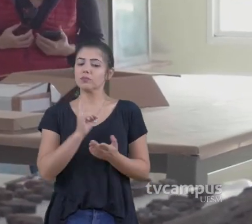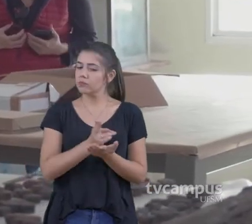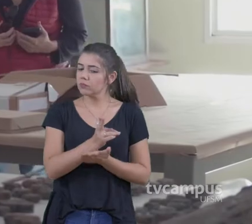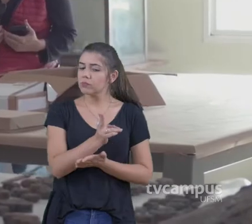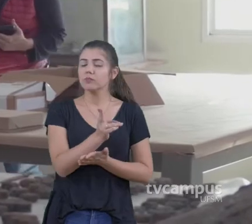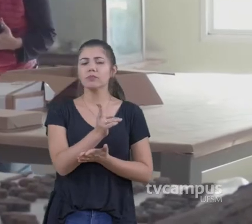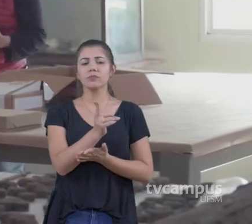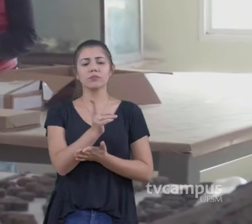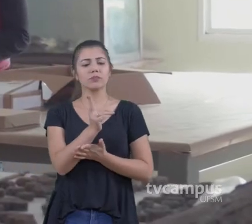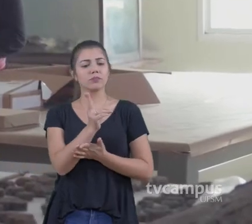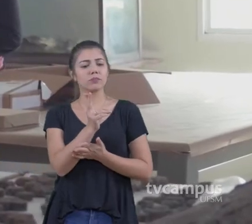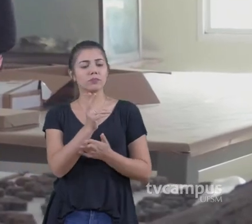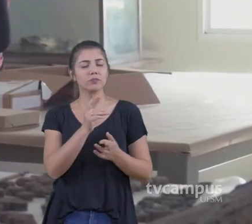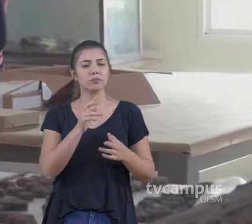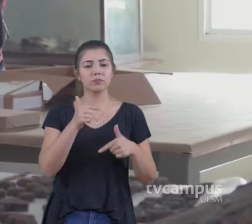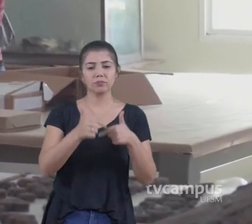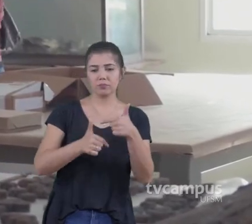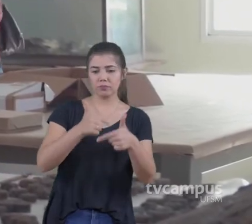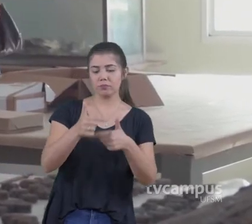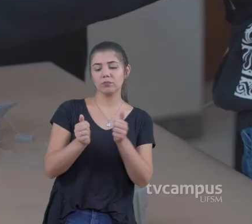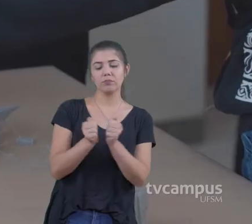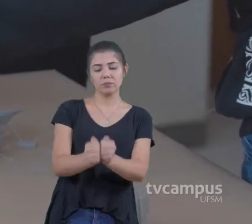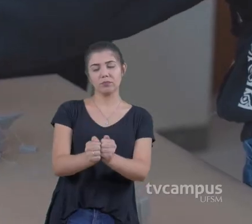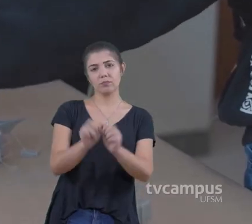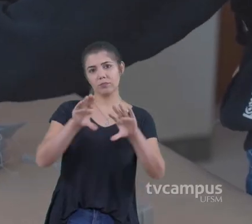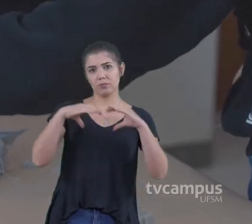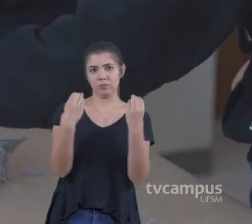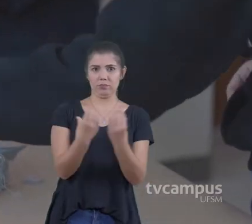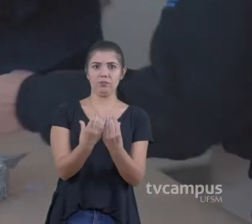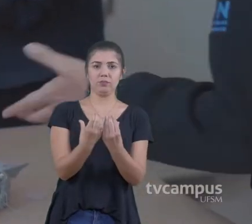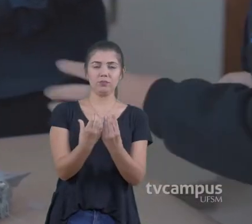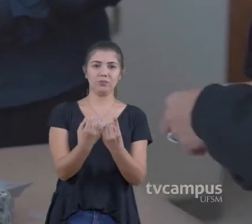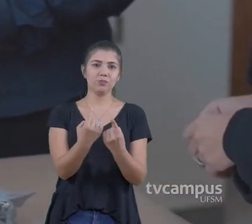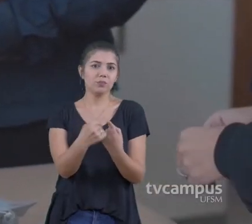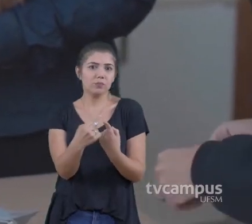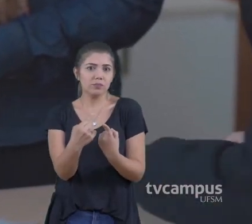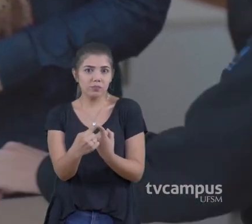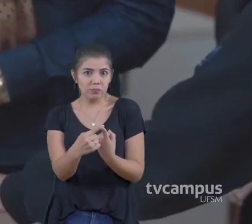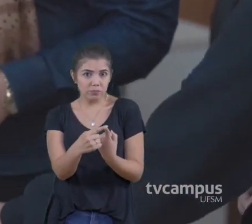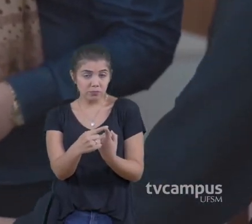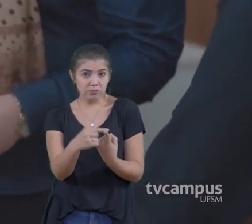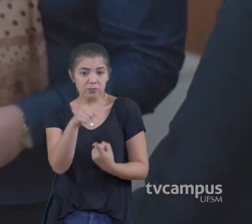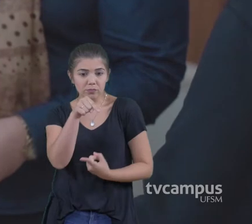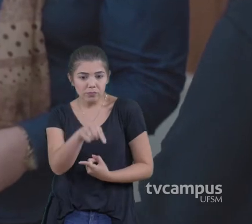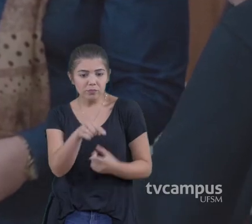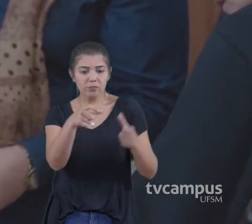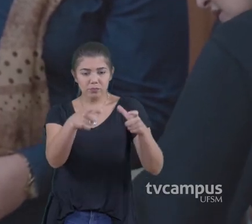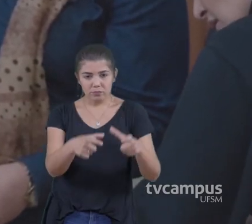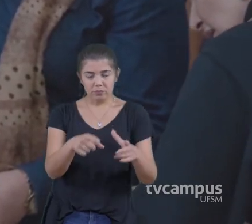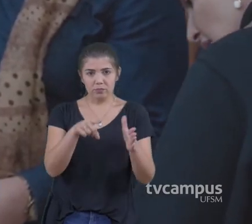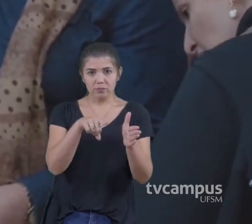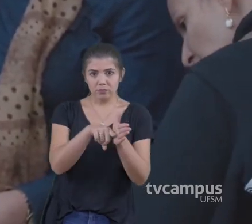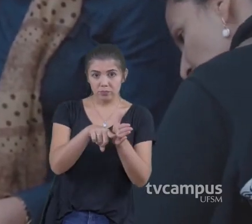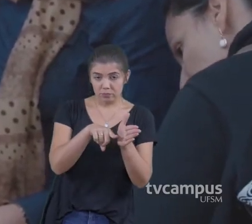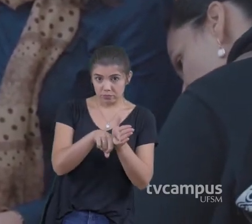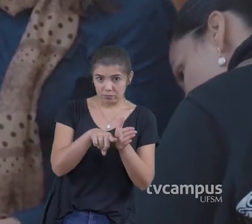trabalho Intimamente relacionado com a comunidade Porque esse foi um dos motivos pelo qual o CAPA foi criado Mas, além de tudo isso Os